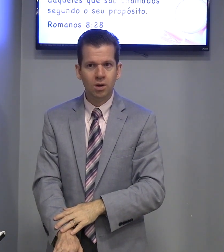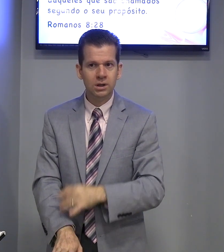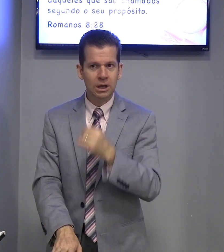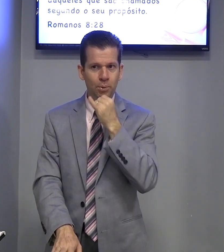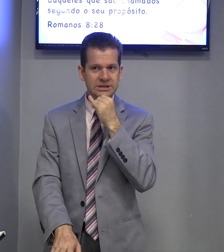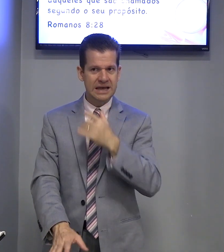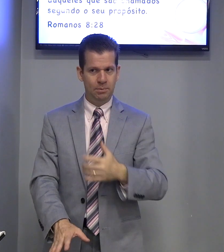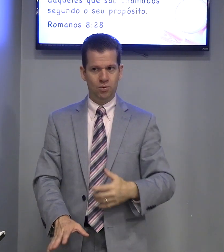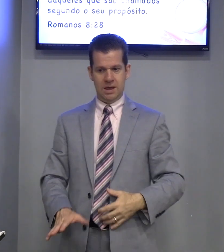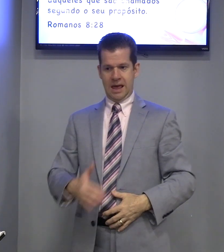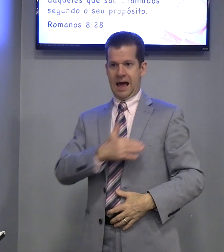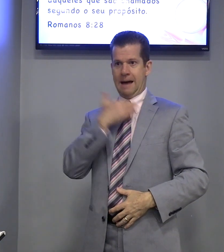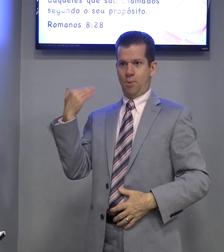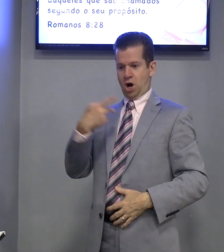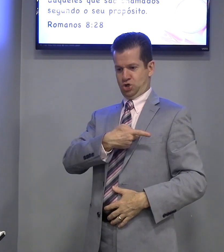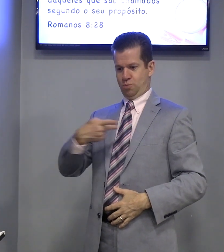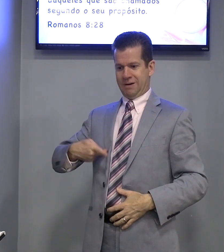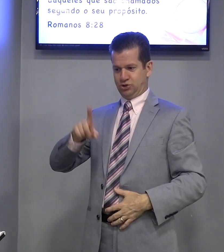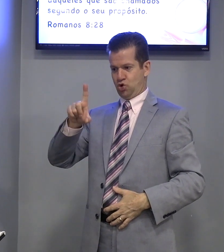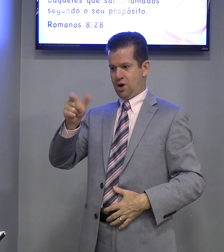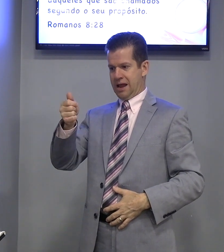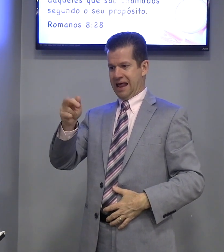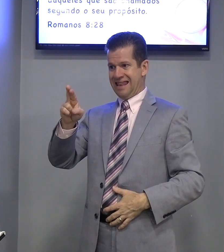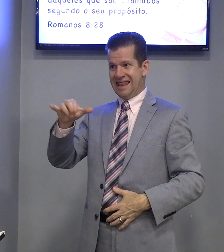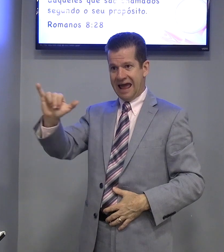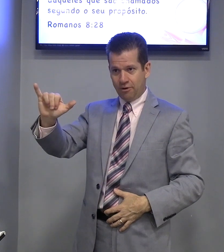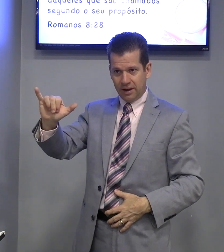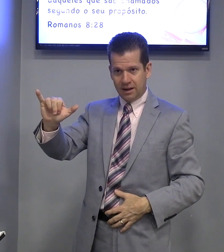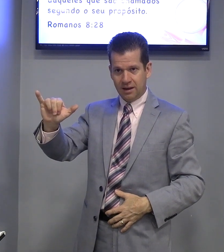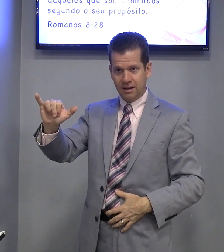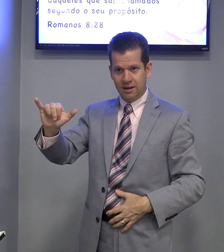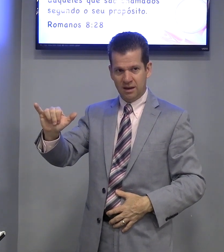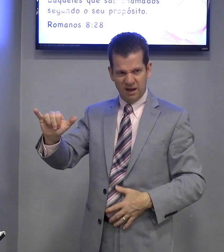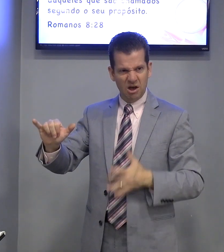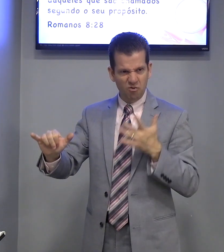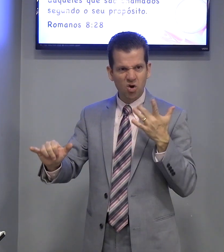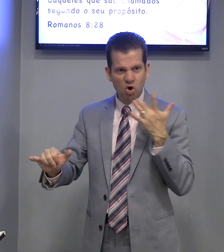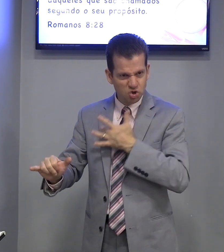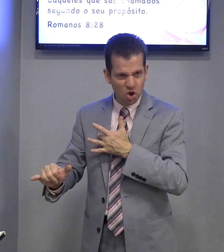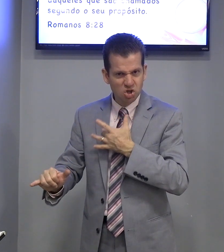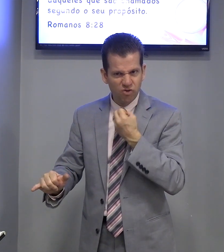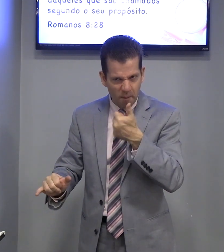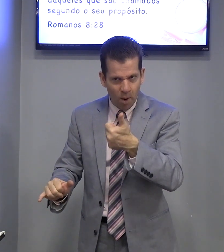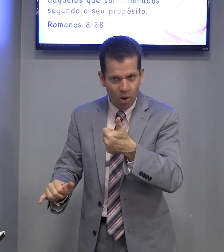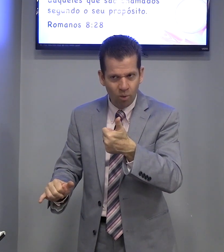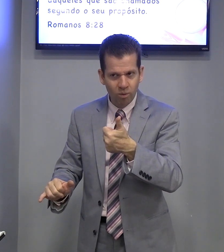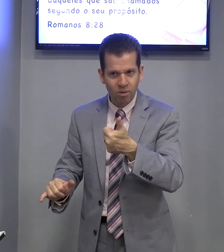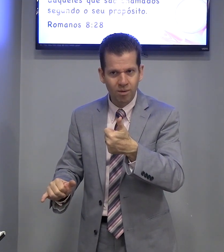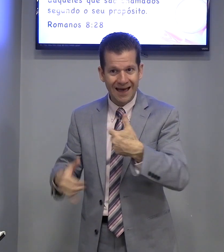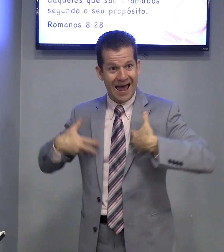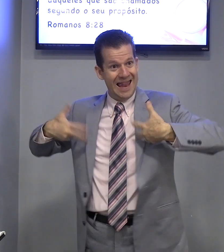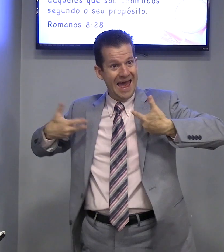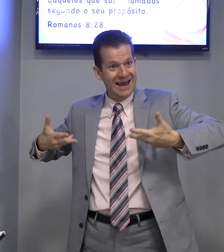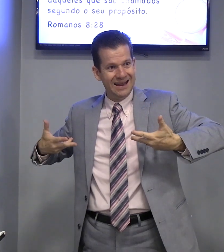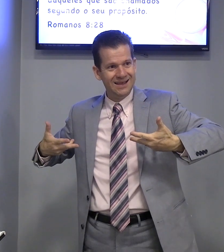Então, por exemplo, a morte do pastor Larry foi gostoso, foi bom, alegre.